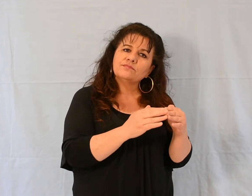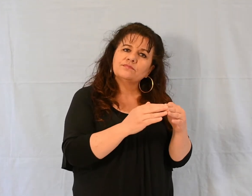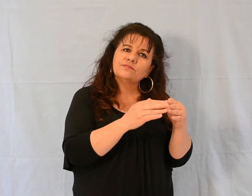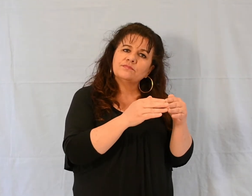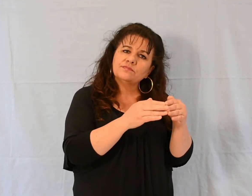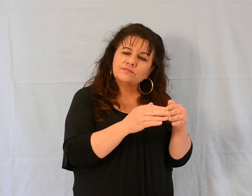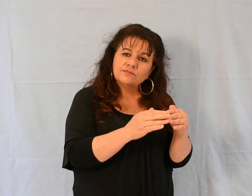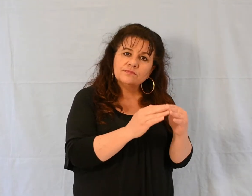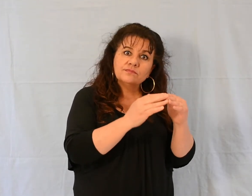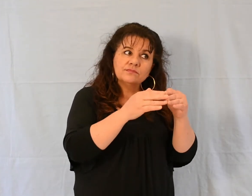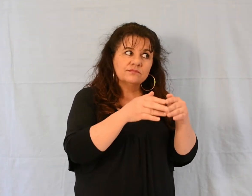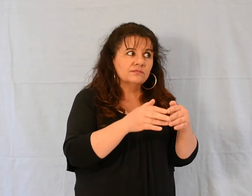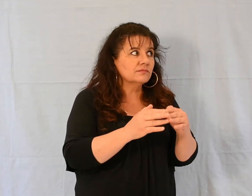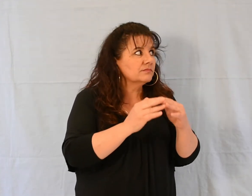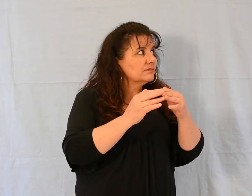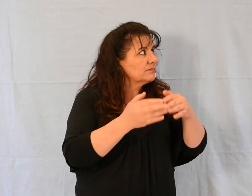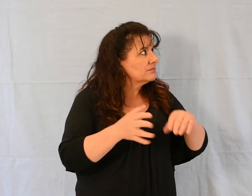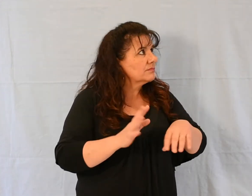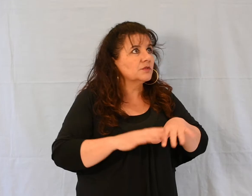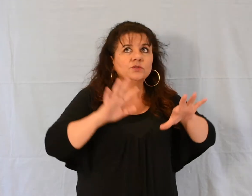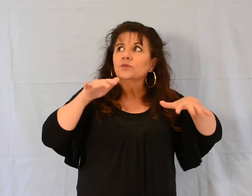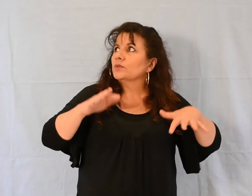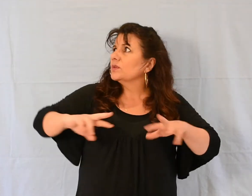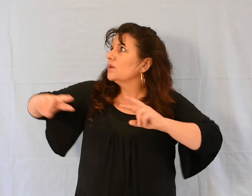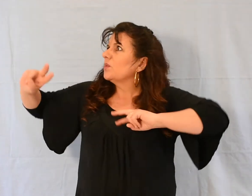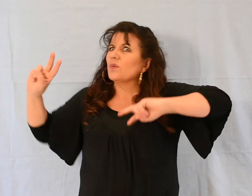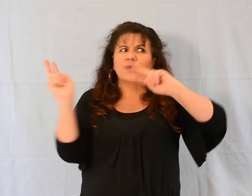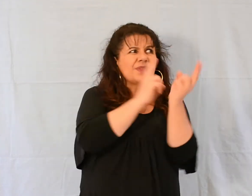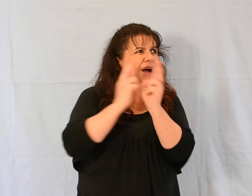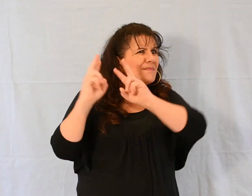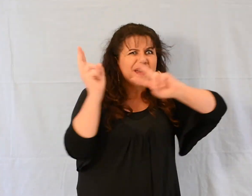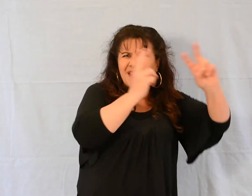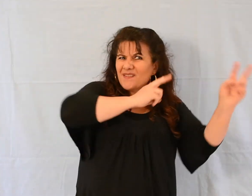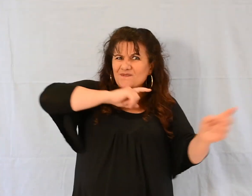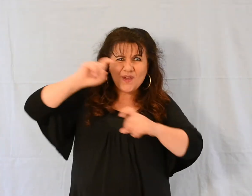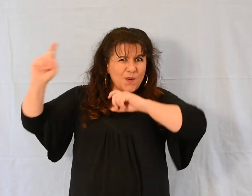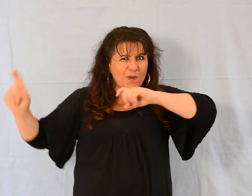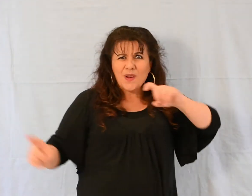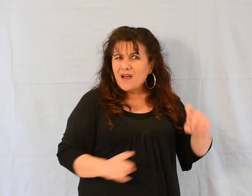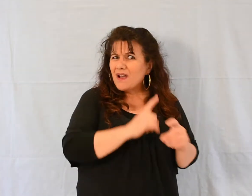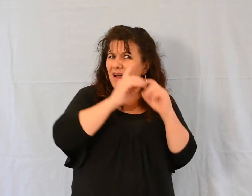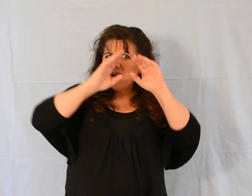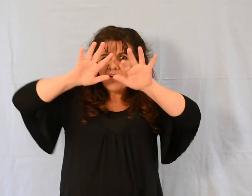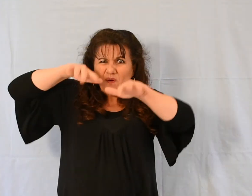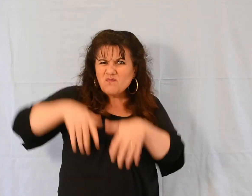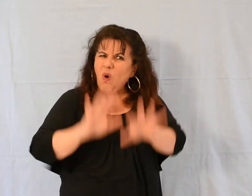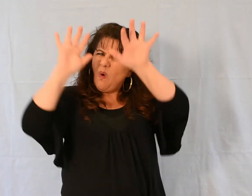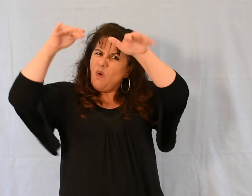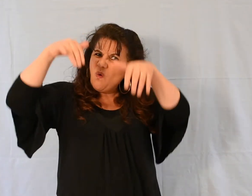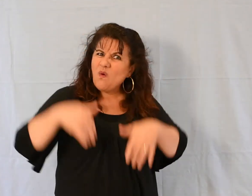Survint une violente tempête. Les vagues se jetaient sur la barque, Si bien que déjà elles